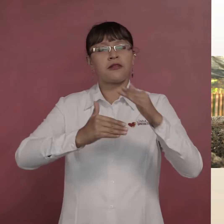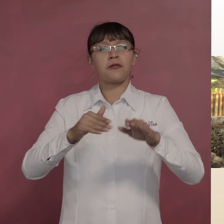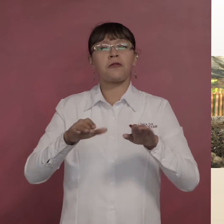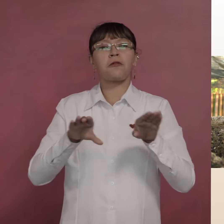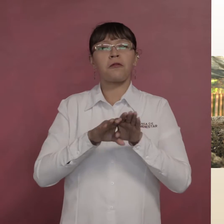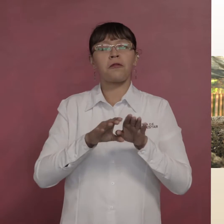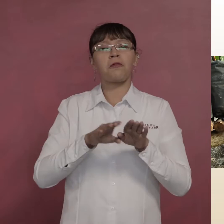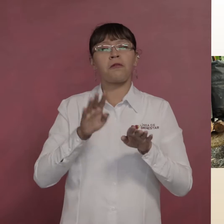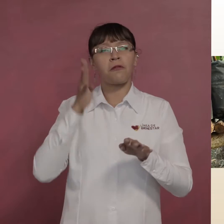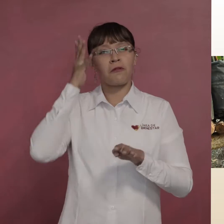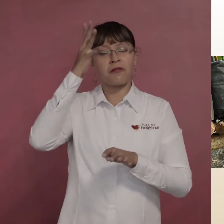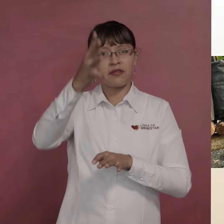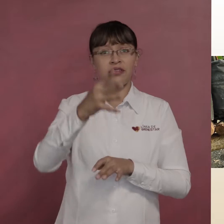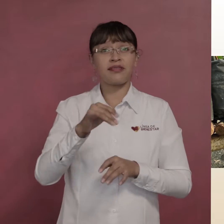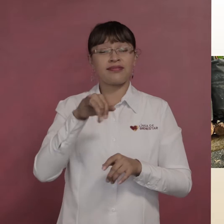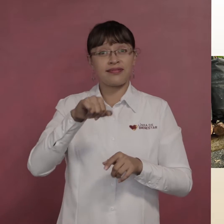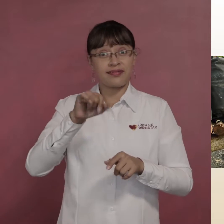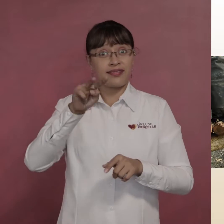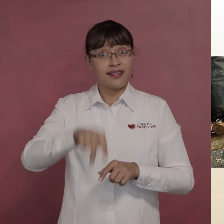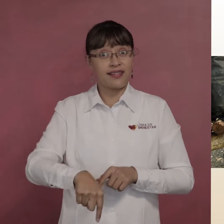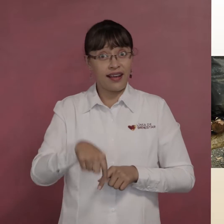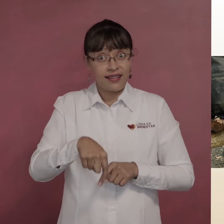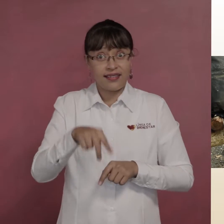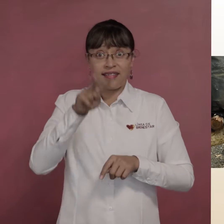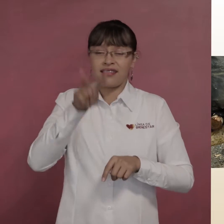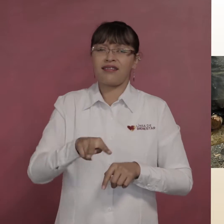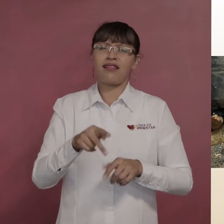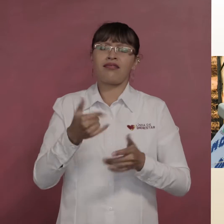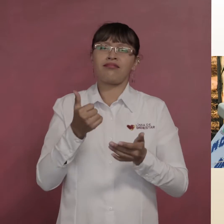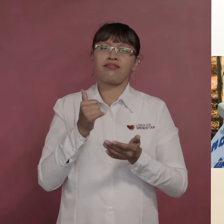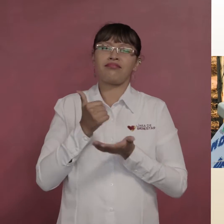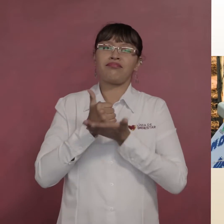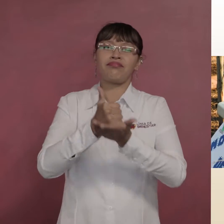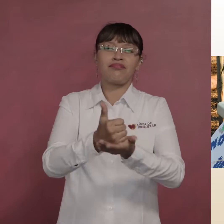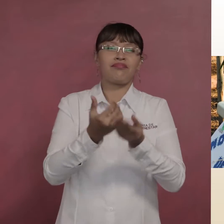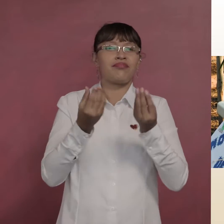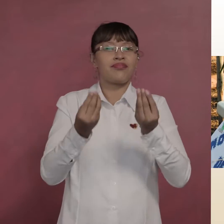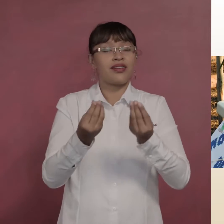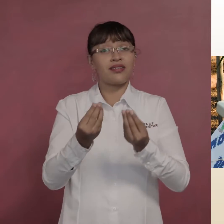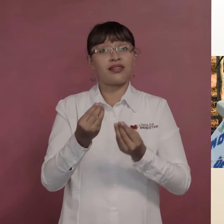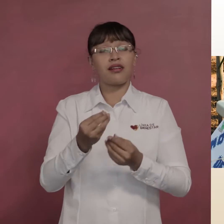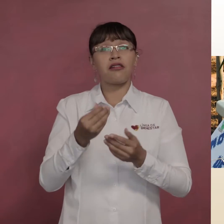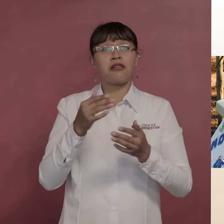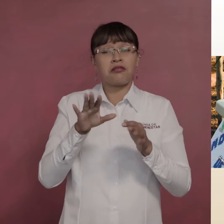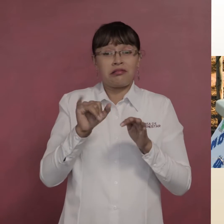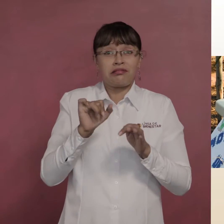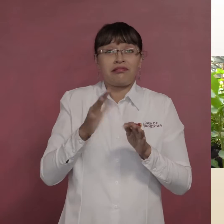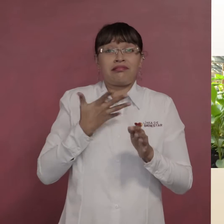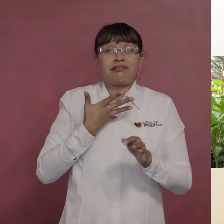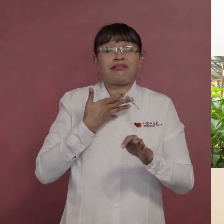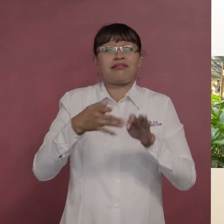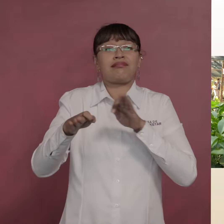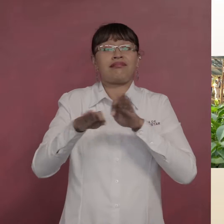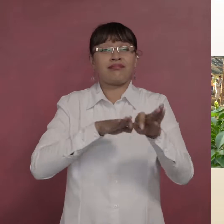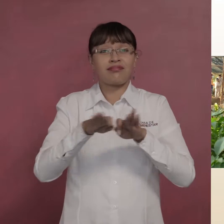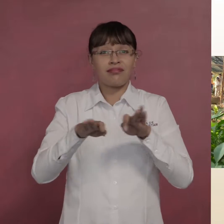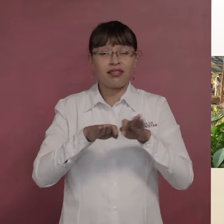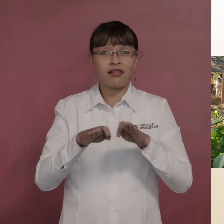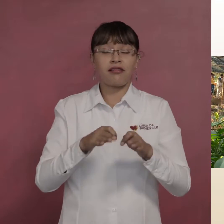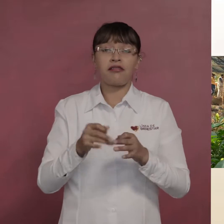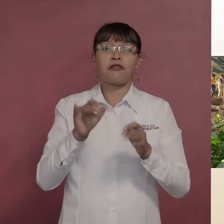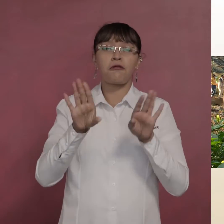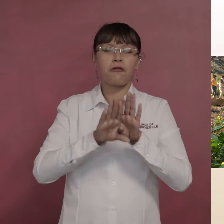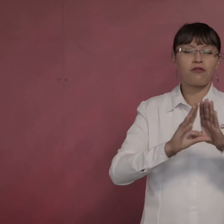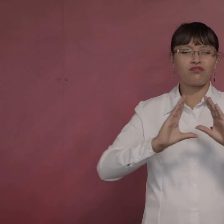vivero. Aquí sí en verdad ha ayudado mucho. Nos está dando un empleo y nos está dando